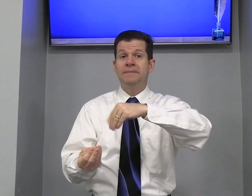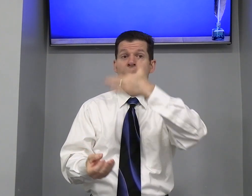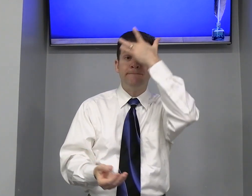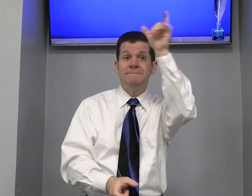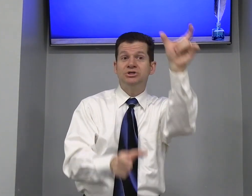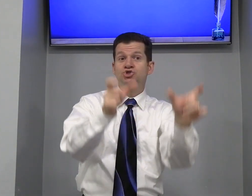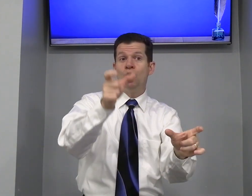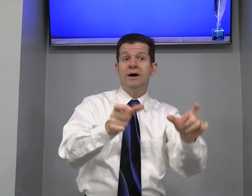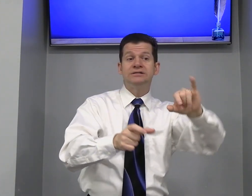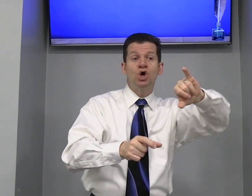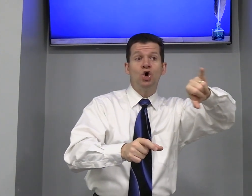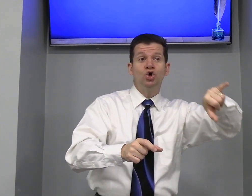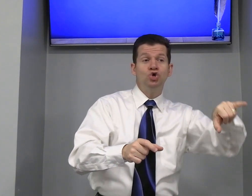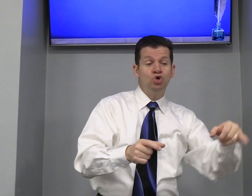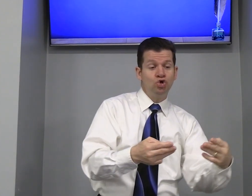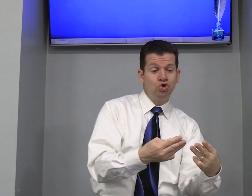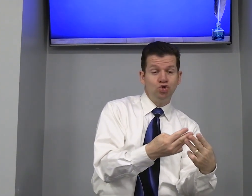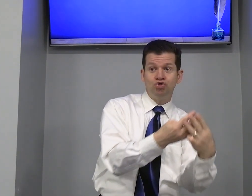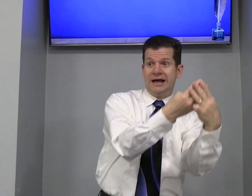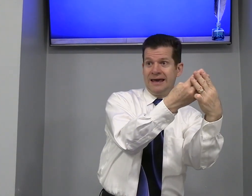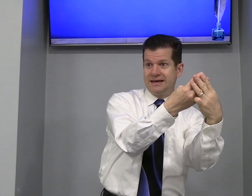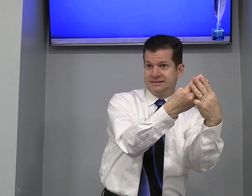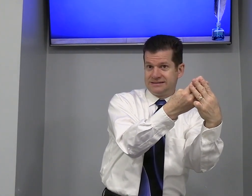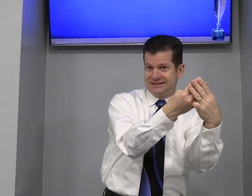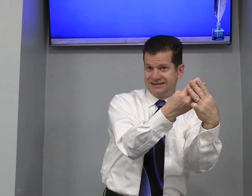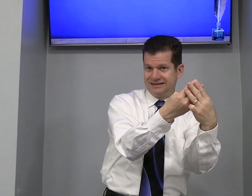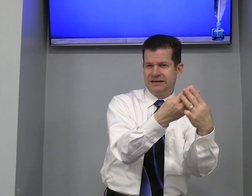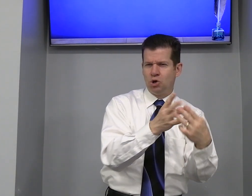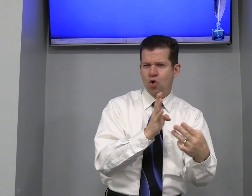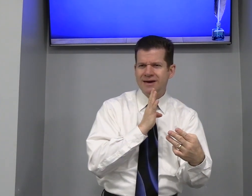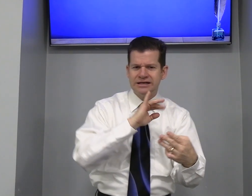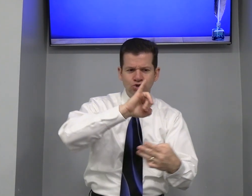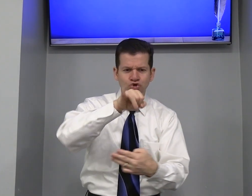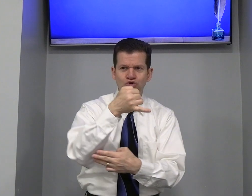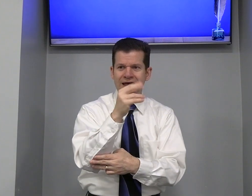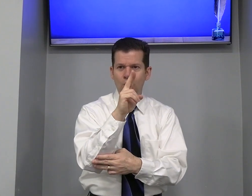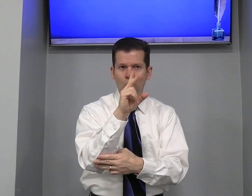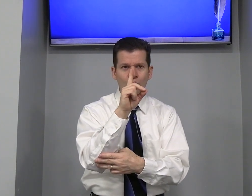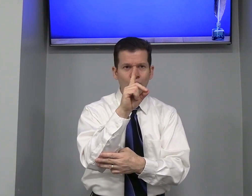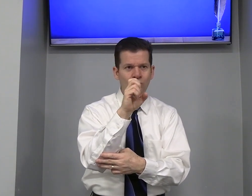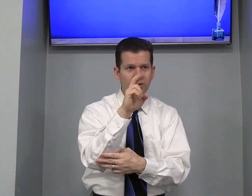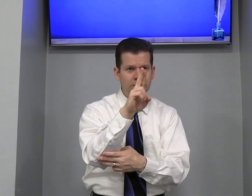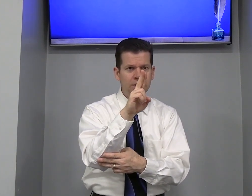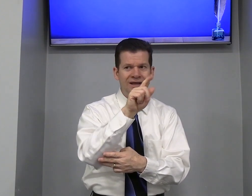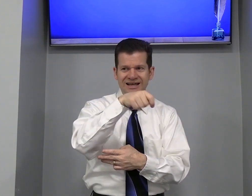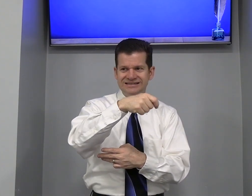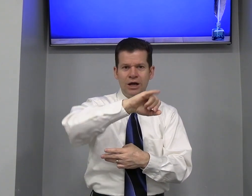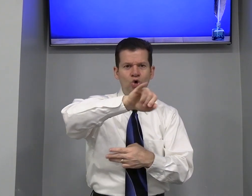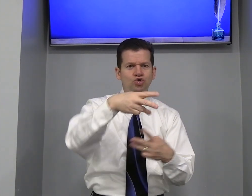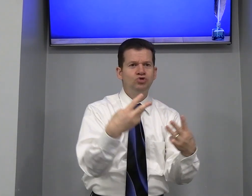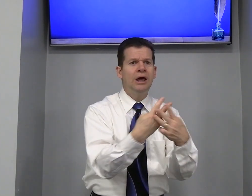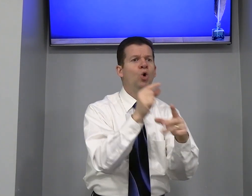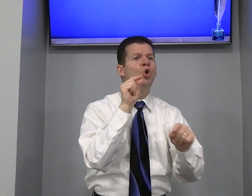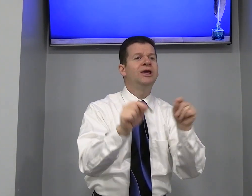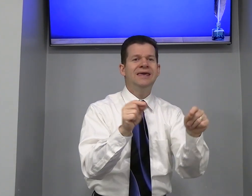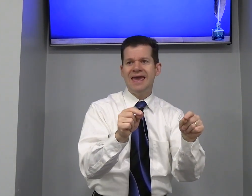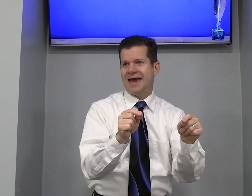Pessoas Judaicas Conhece? Judeu Não, judeu O que é?